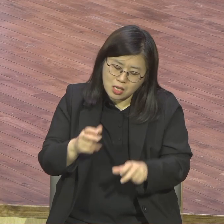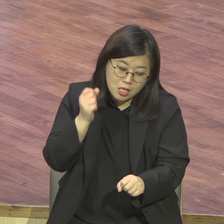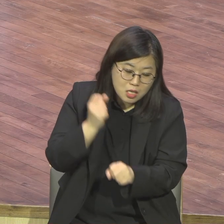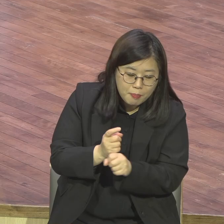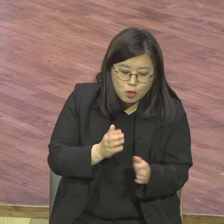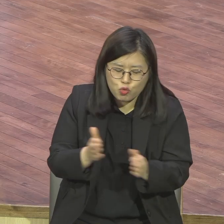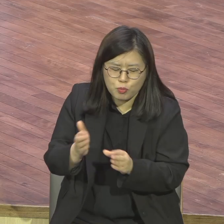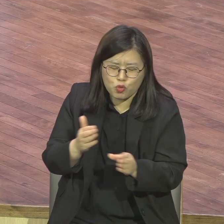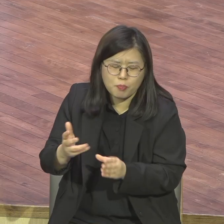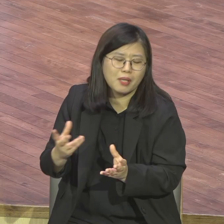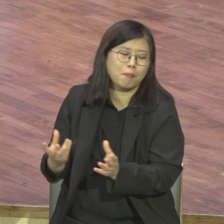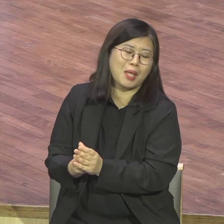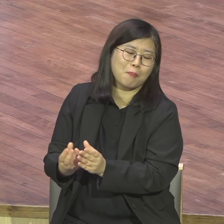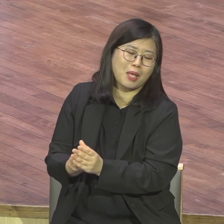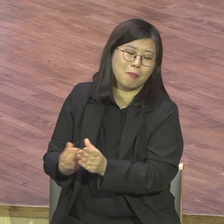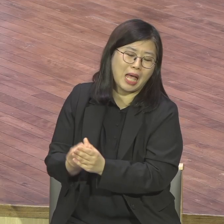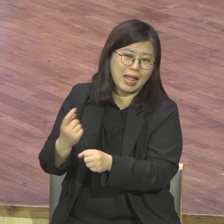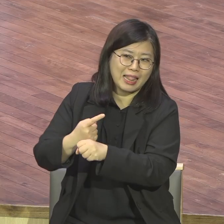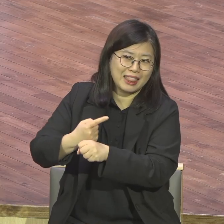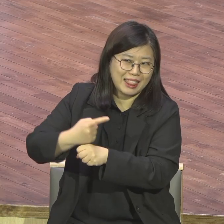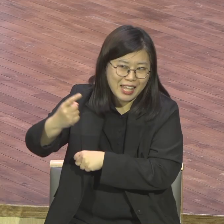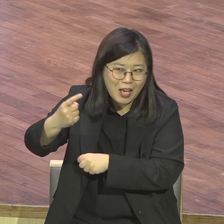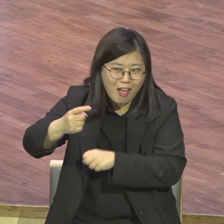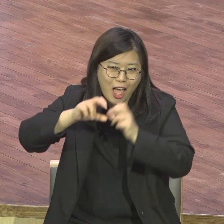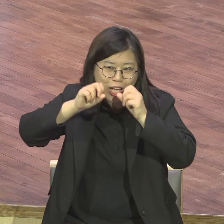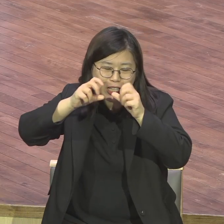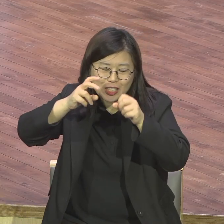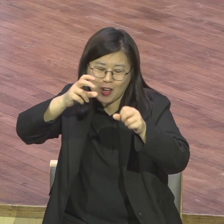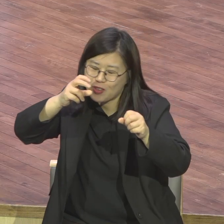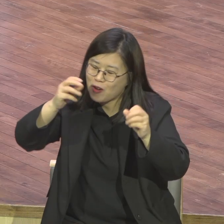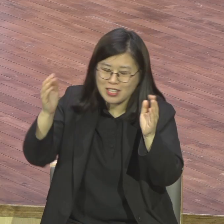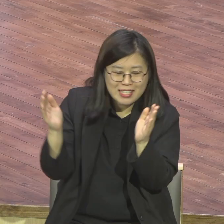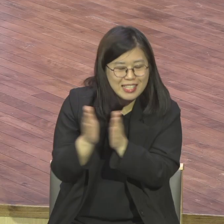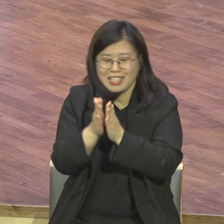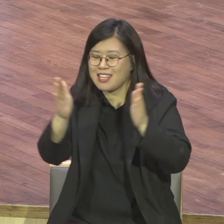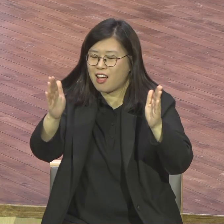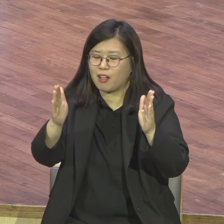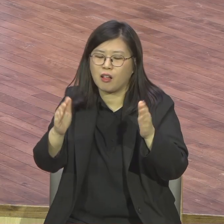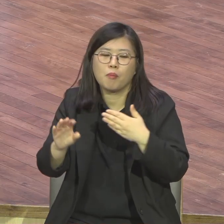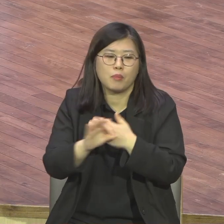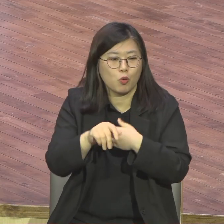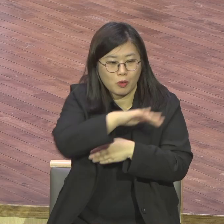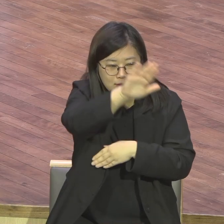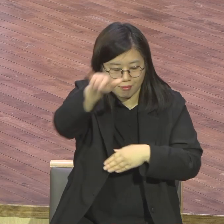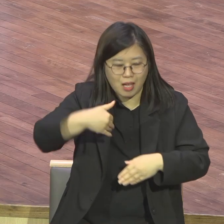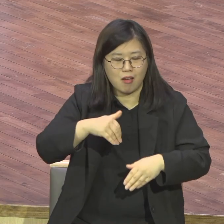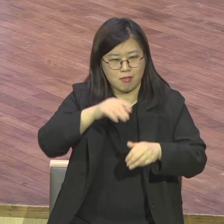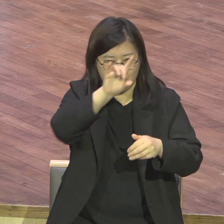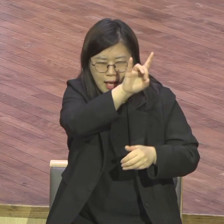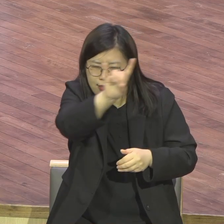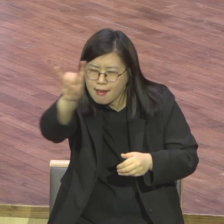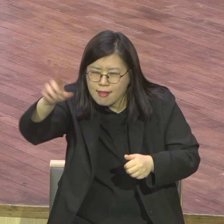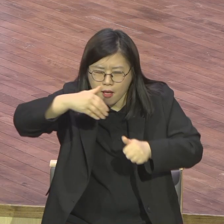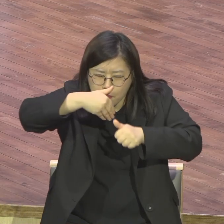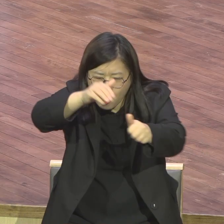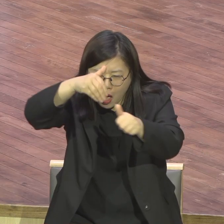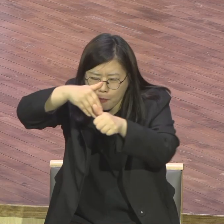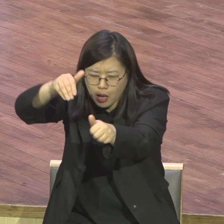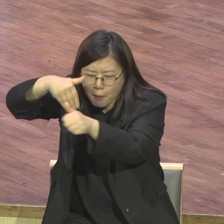현장에 일단 237나라 품은 여러분 기도를 237개 나라 장로 장로